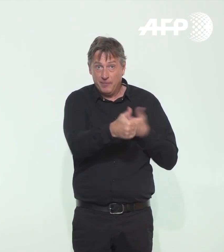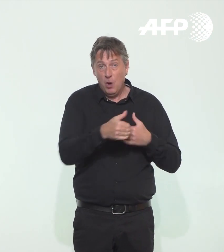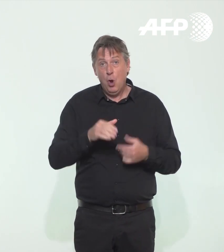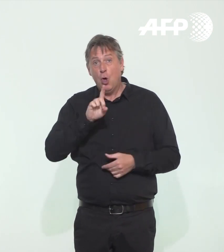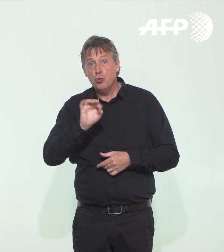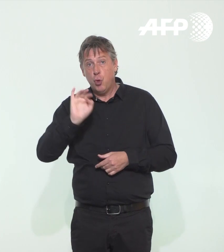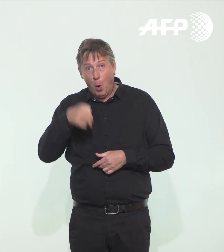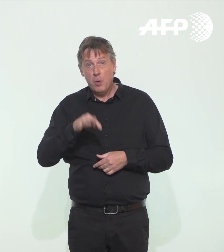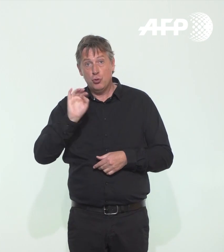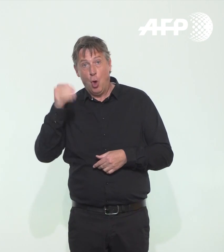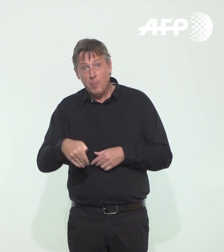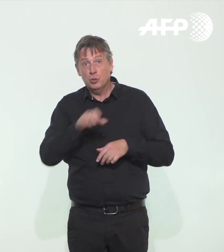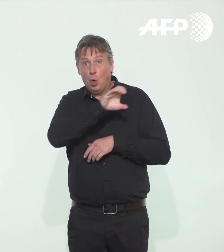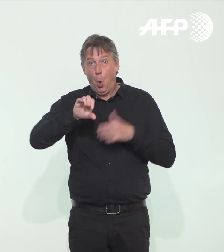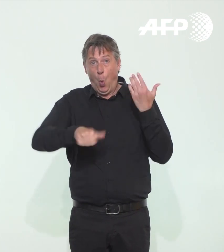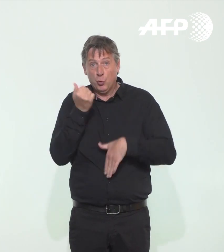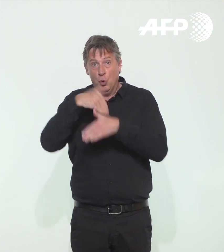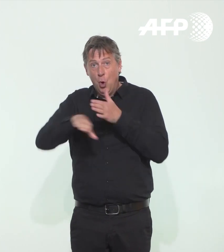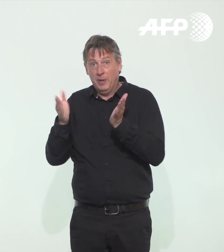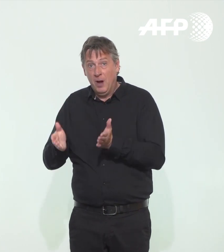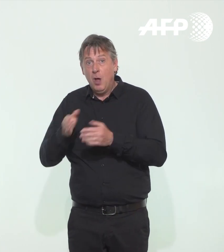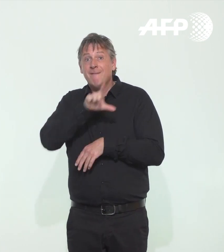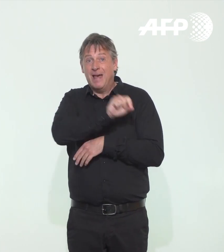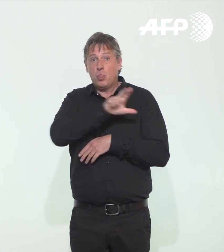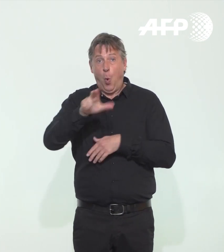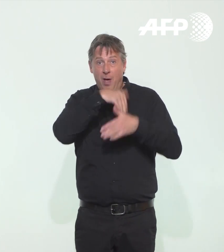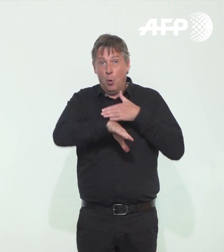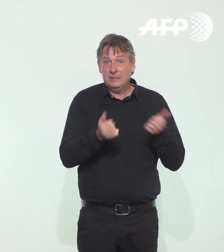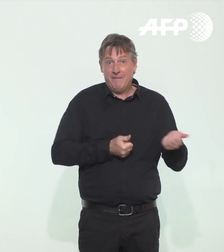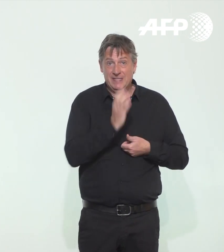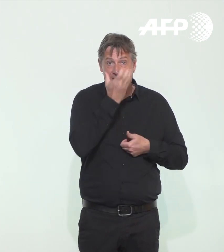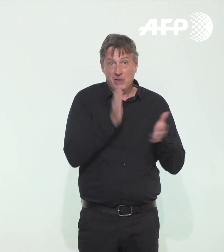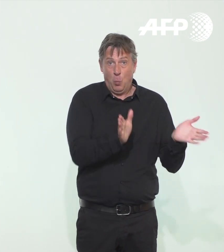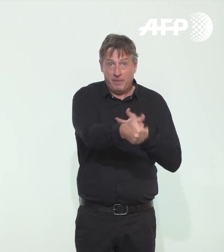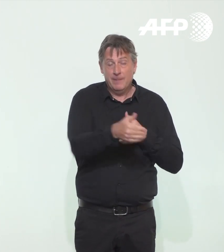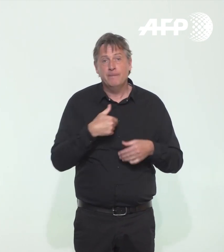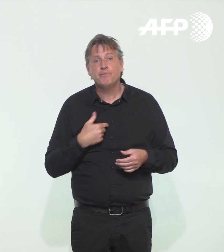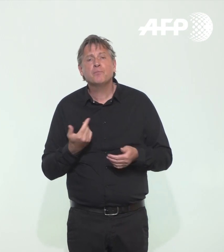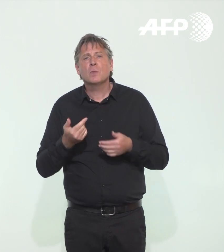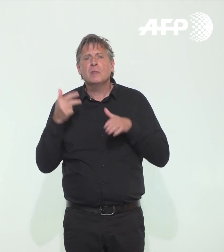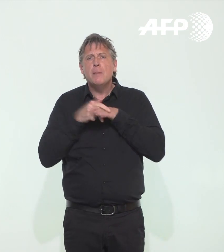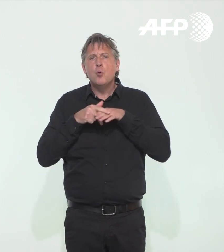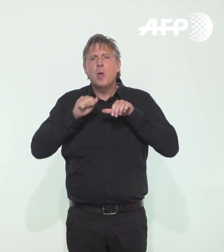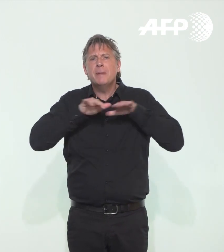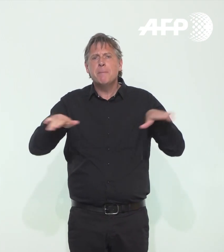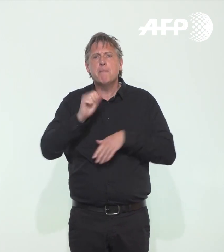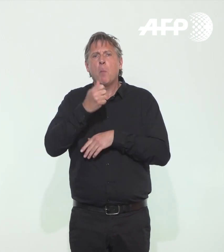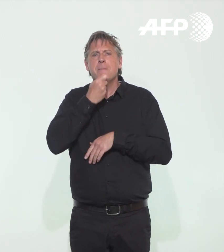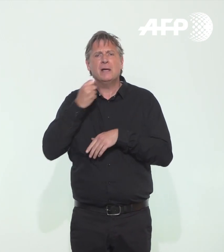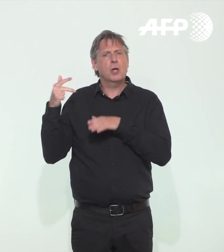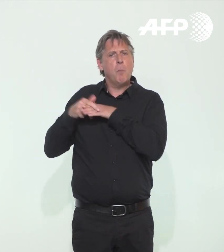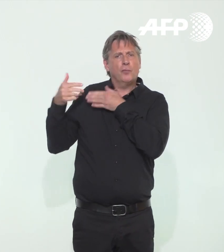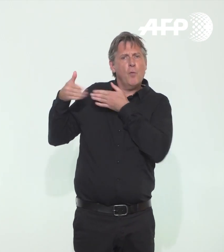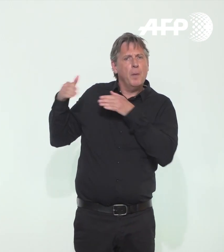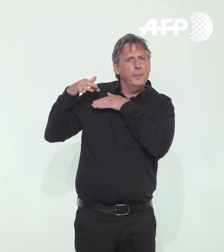on relève 111 hospitalisations, dont 23 en réanimation. Enfin, depuis le début de l'épidémie, depuis le 1er mars, près